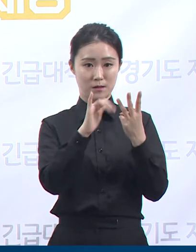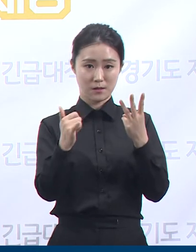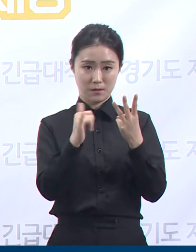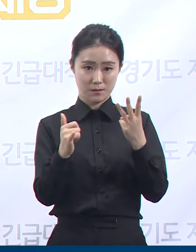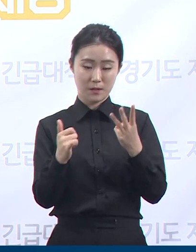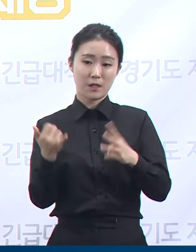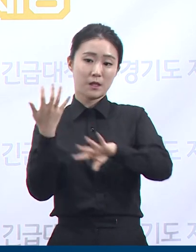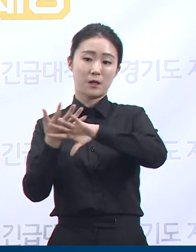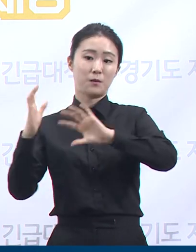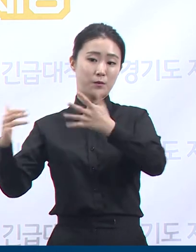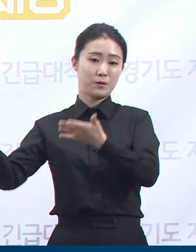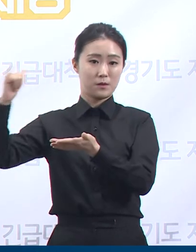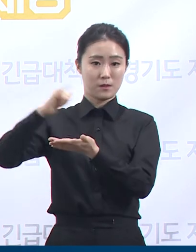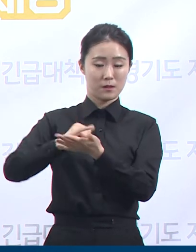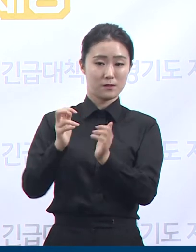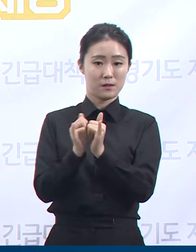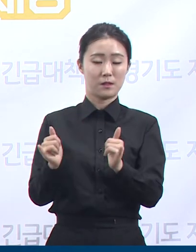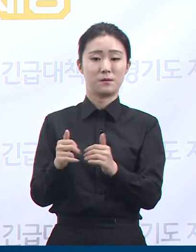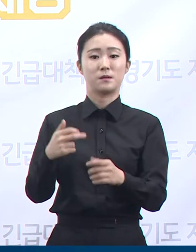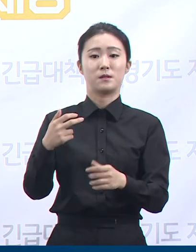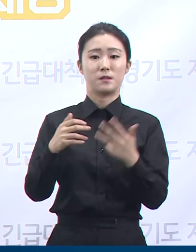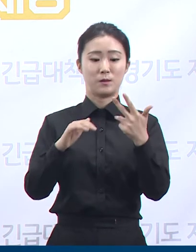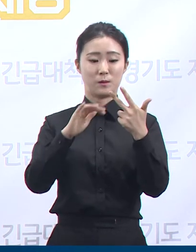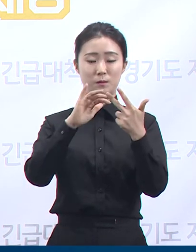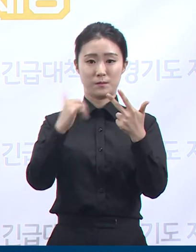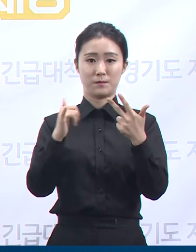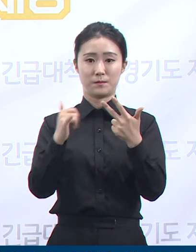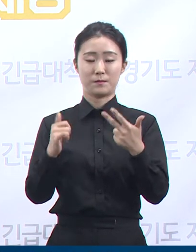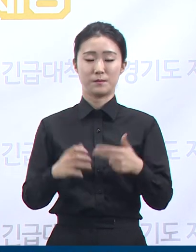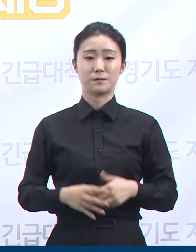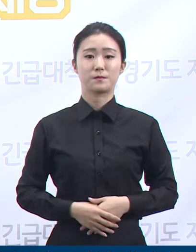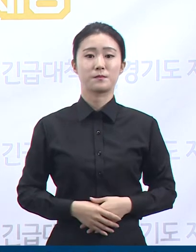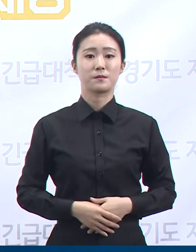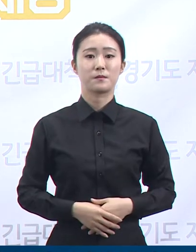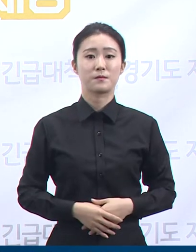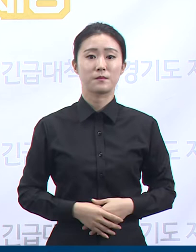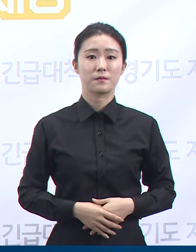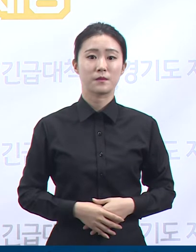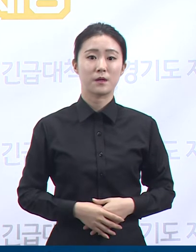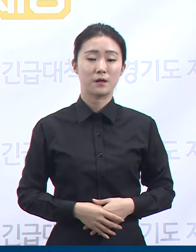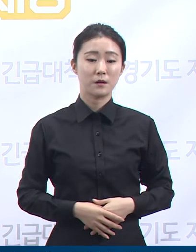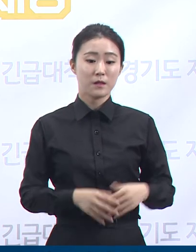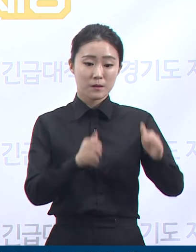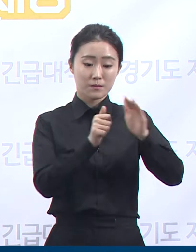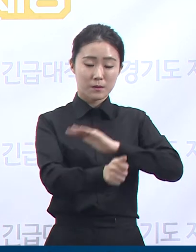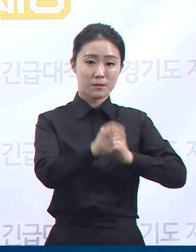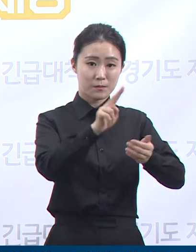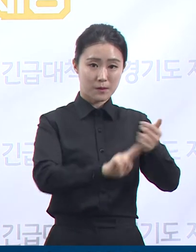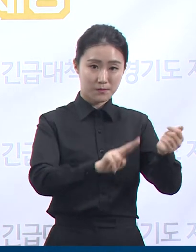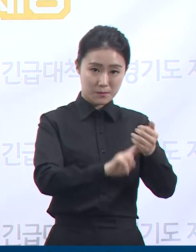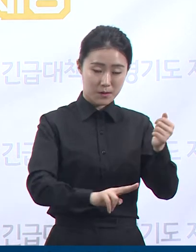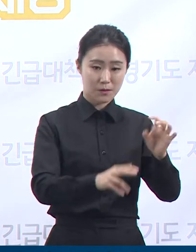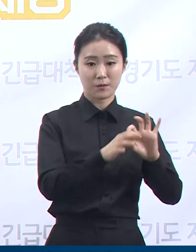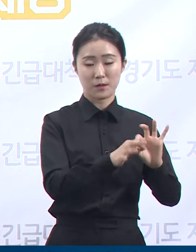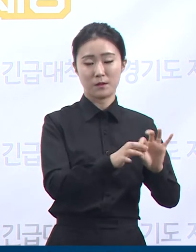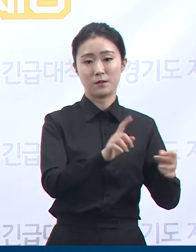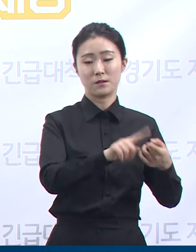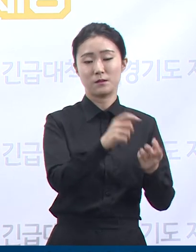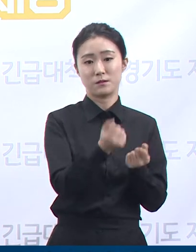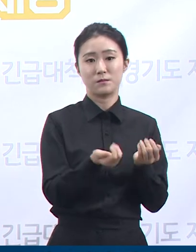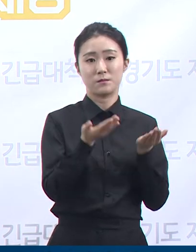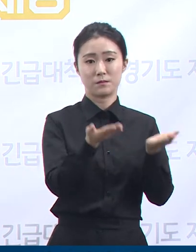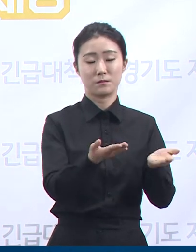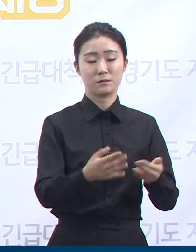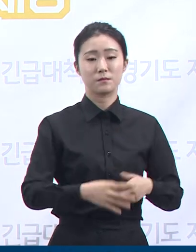먼저 수도권 방문판매 모임 관련 확진 상황에 대해 말씀드리겠습니다. 수도권 방문판매